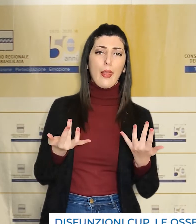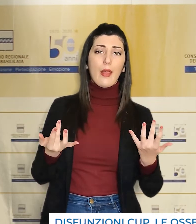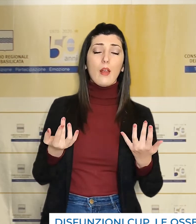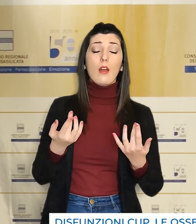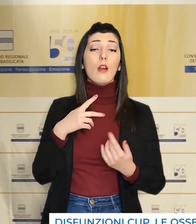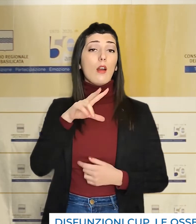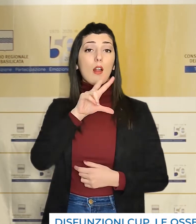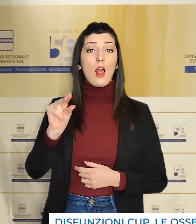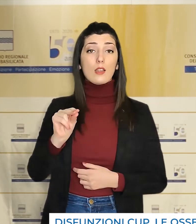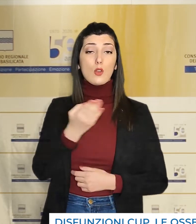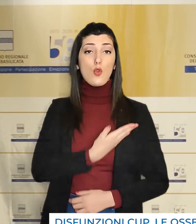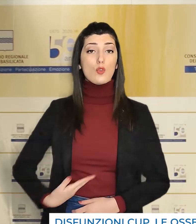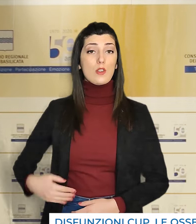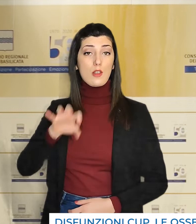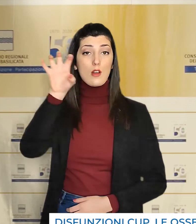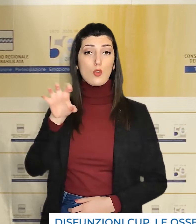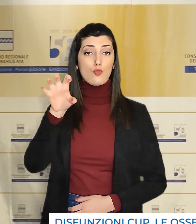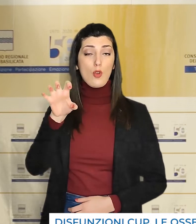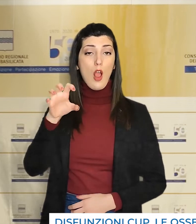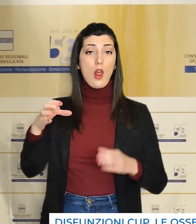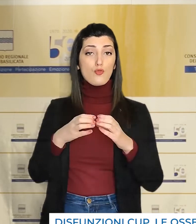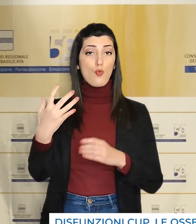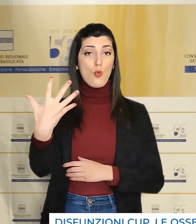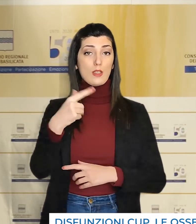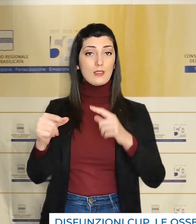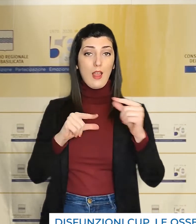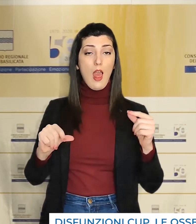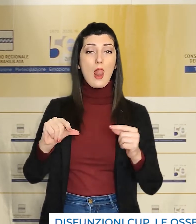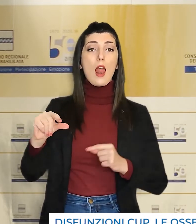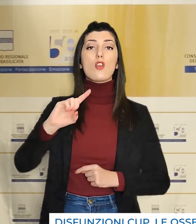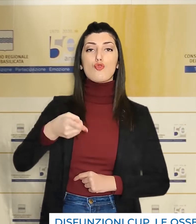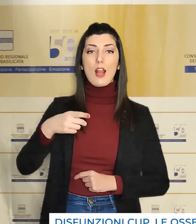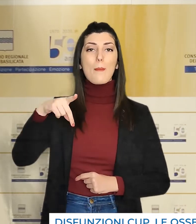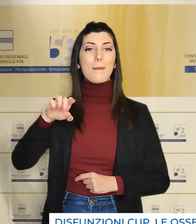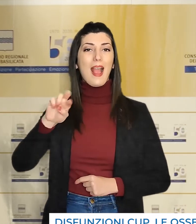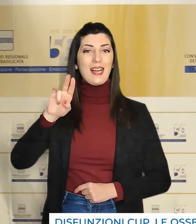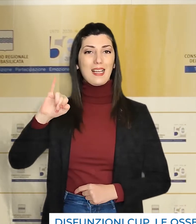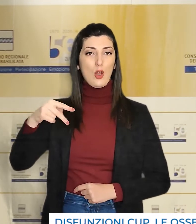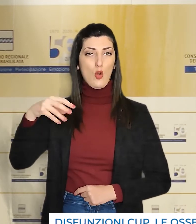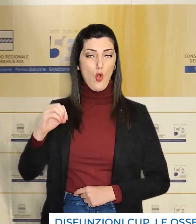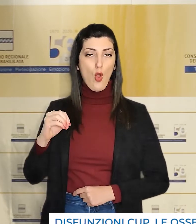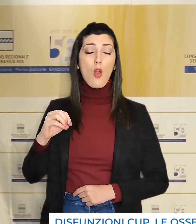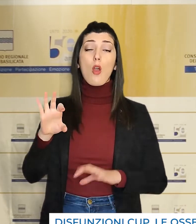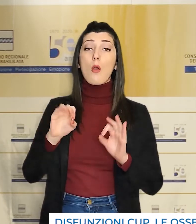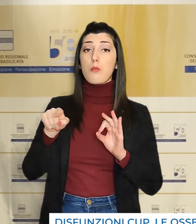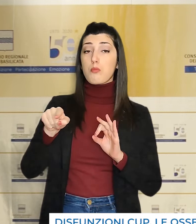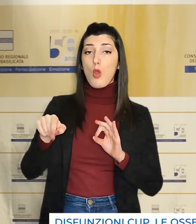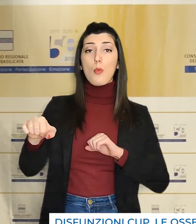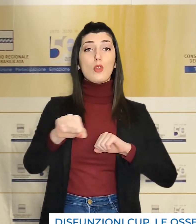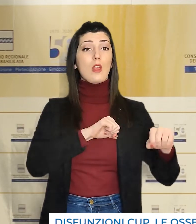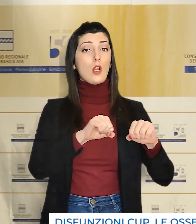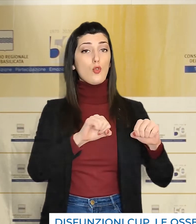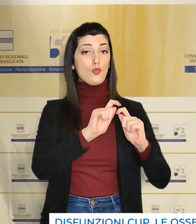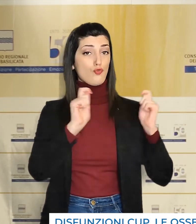completamente allo sbaraglio. A parlare è il consigliere regionale del Movimento 5 Stelle, Gianni